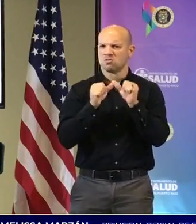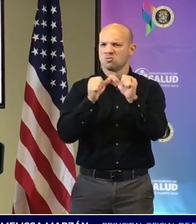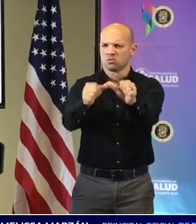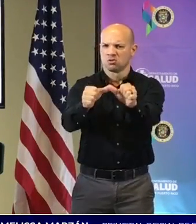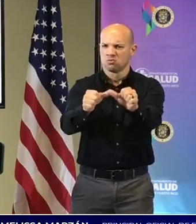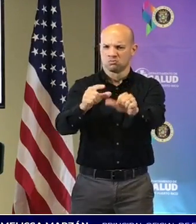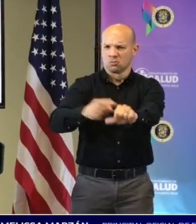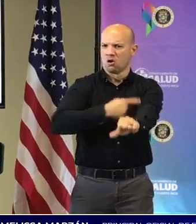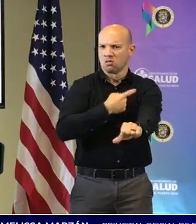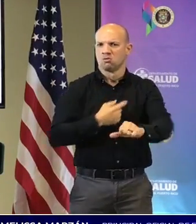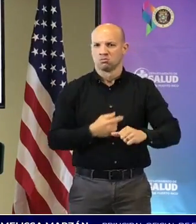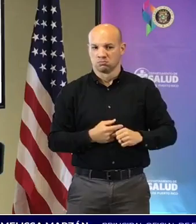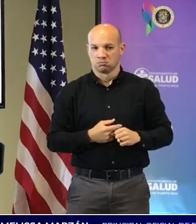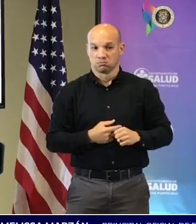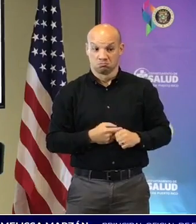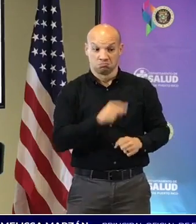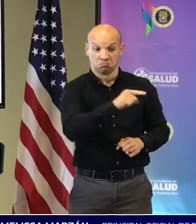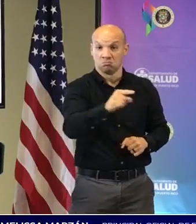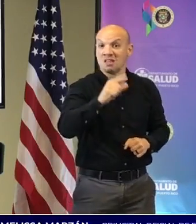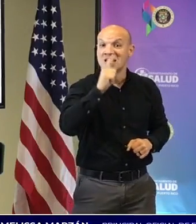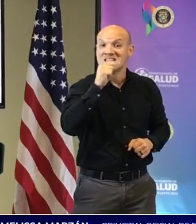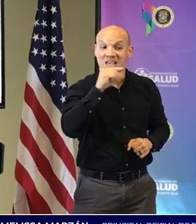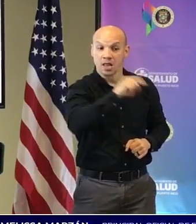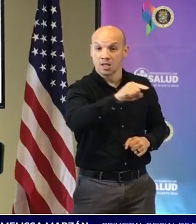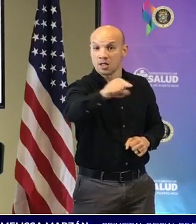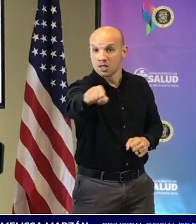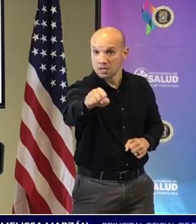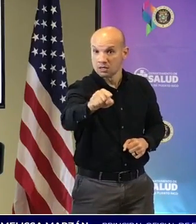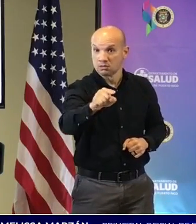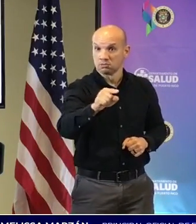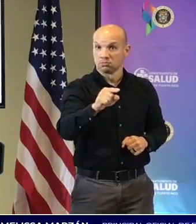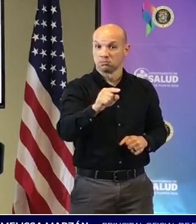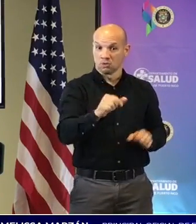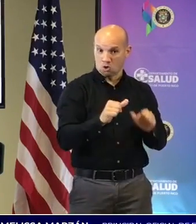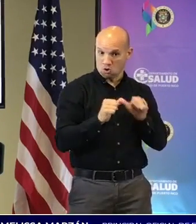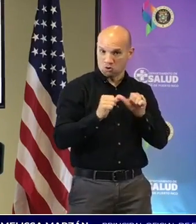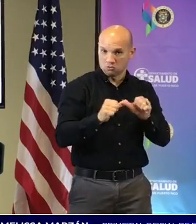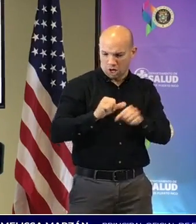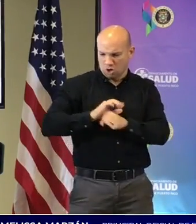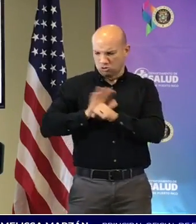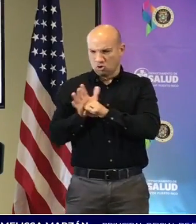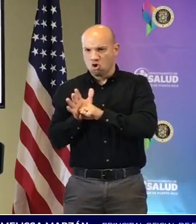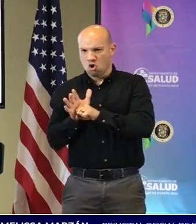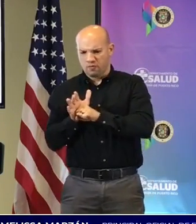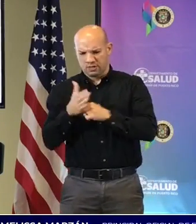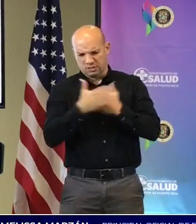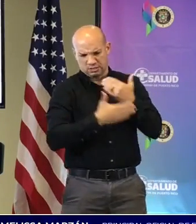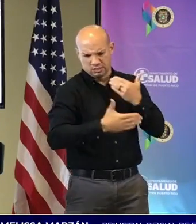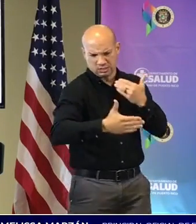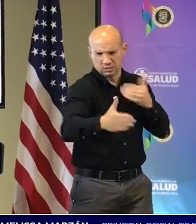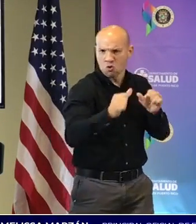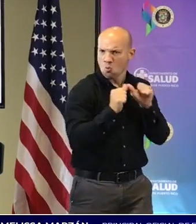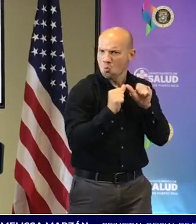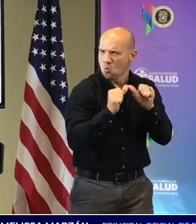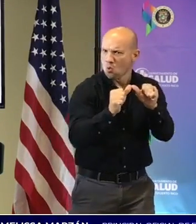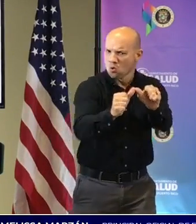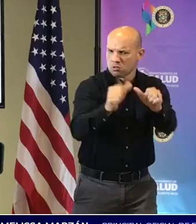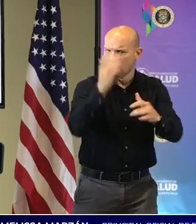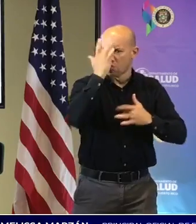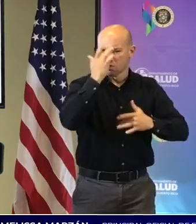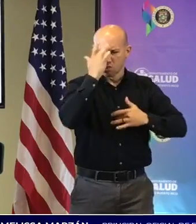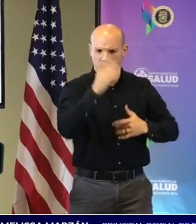perfil de quién es la población que está teniendo la secuela de la COVID de manera de que los